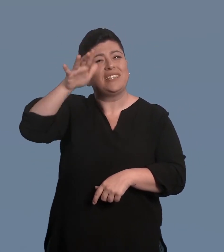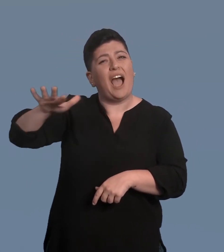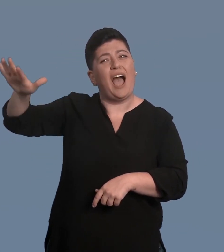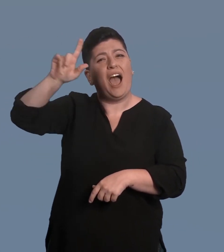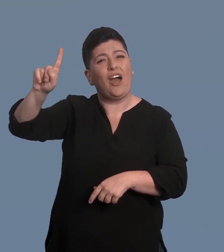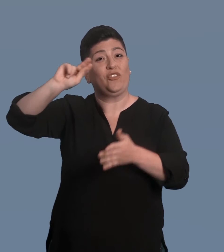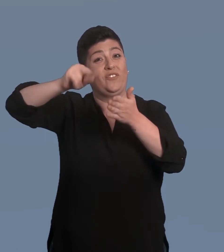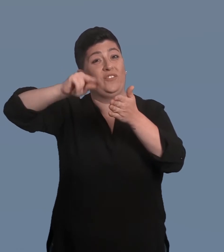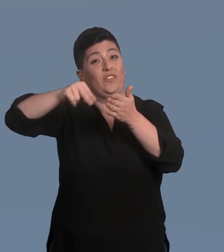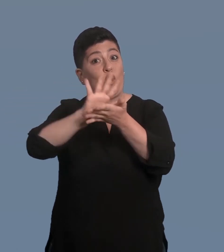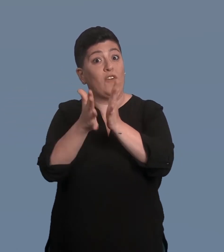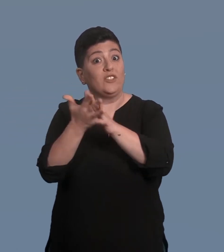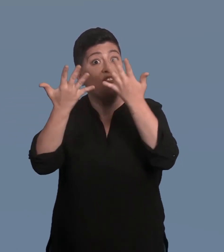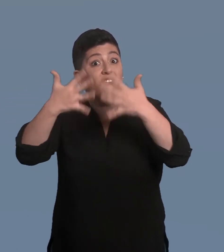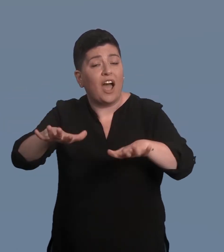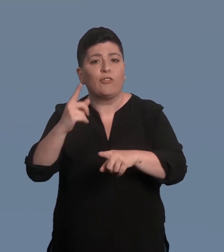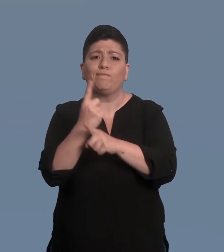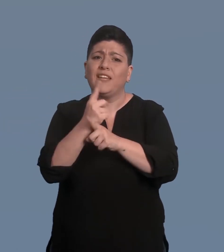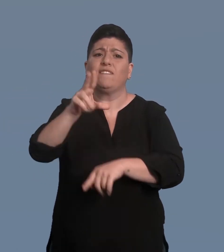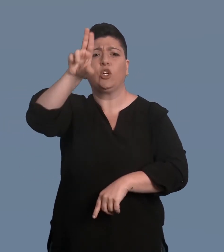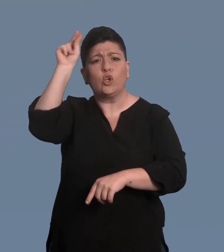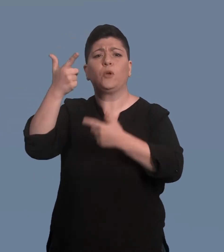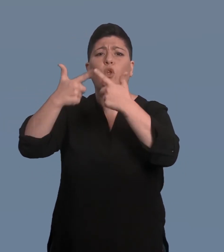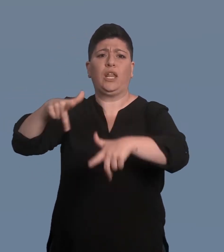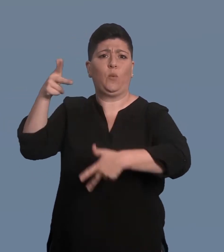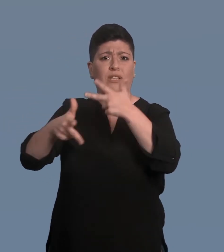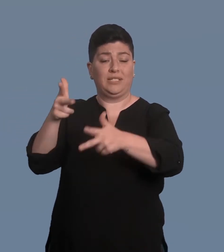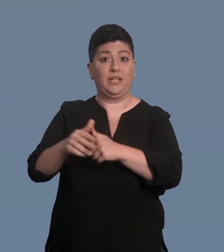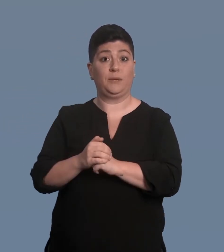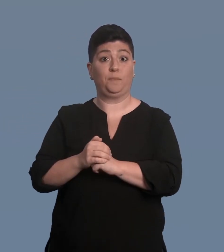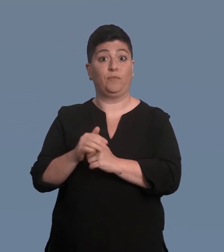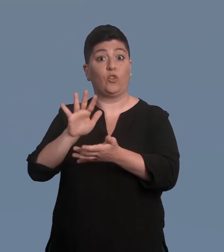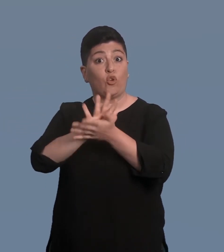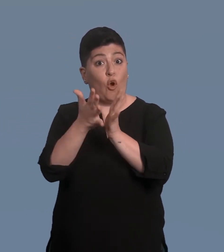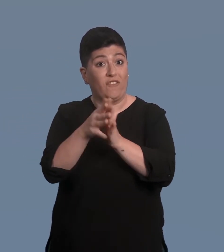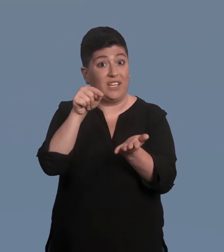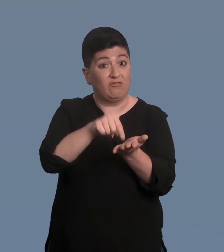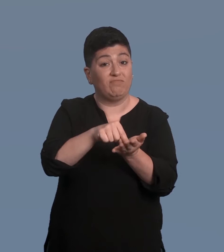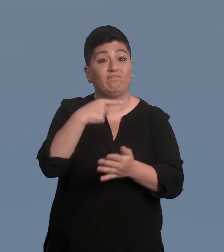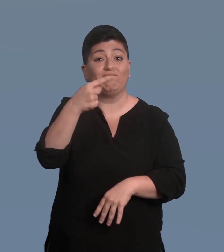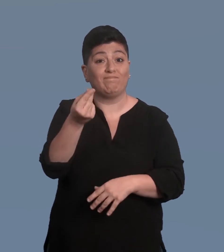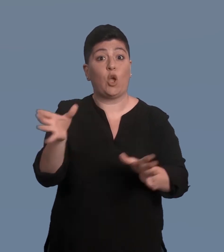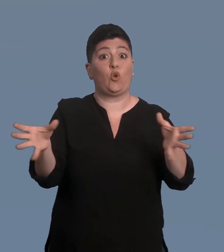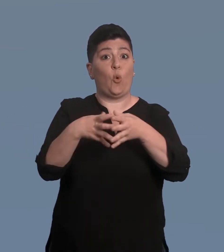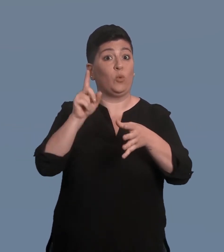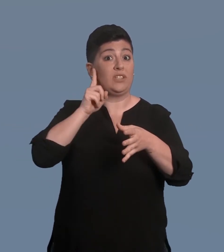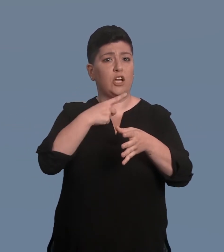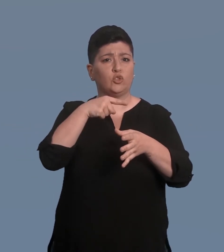espressamente la lingua dei segni e ne chiede il riconoscimento da parte degli stati firmatari. Nella convenzione la comunità dei non